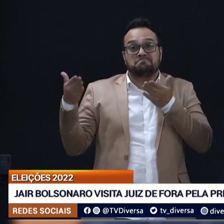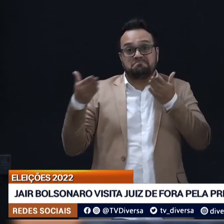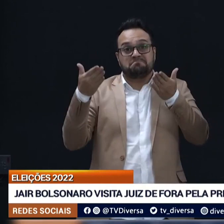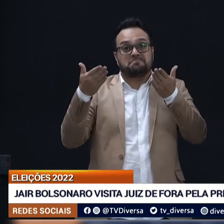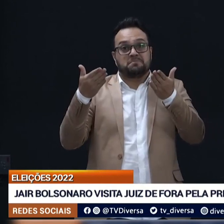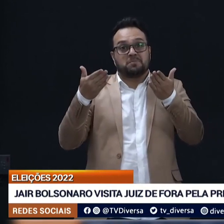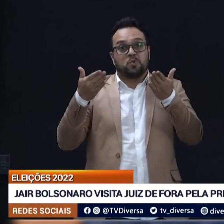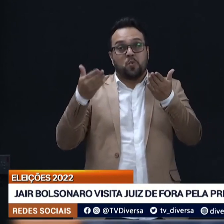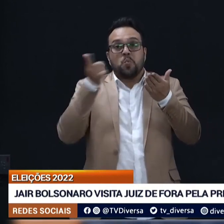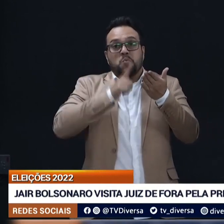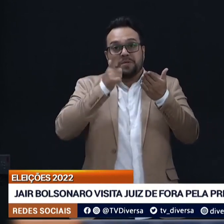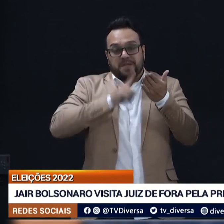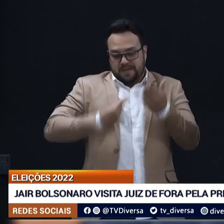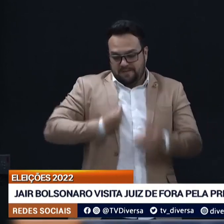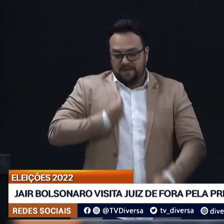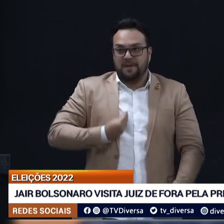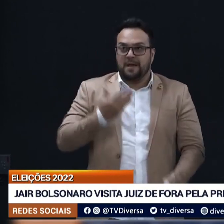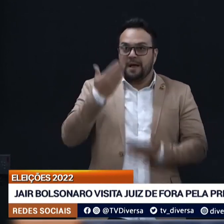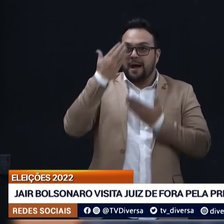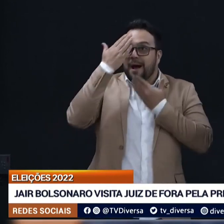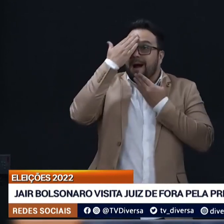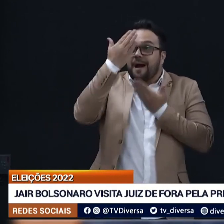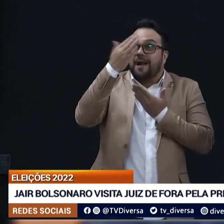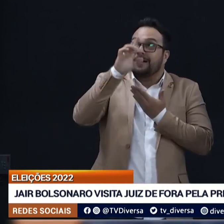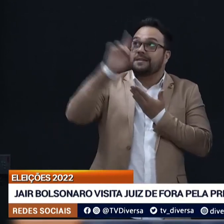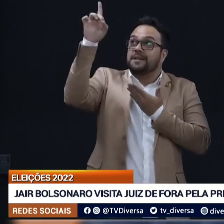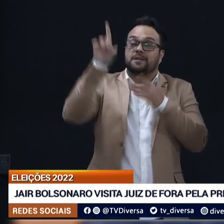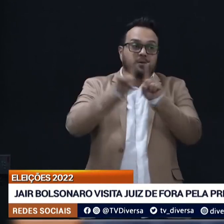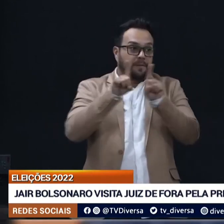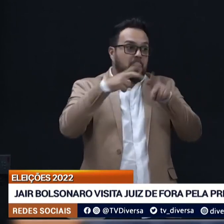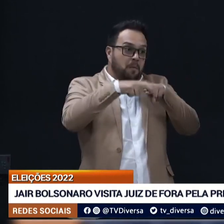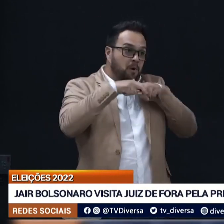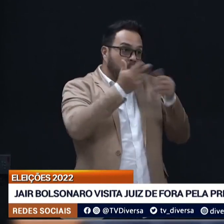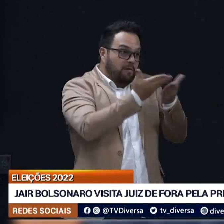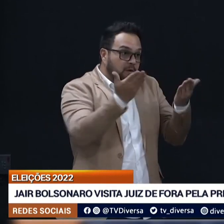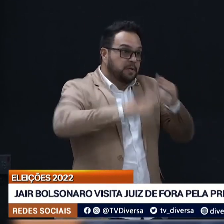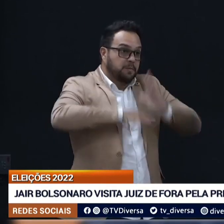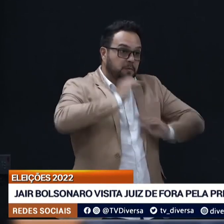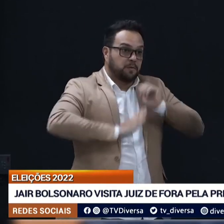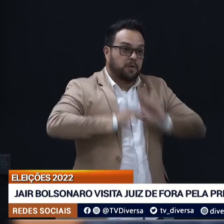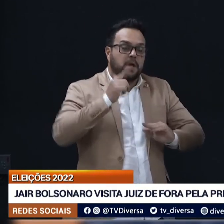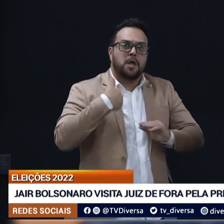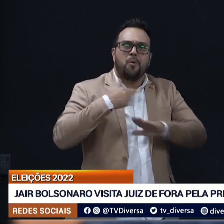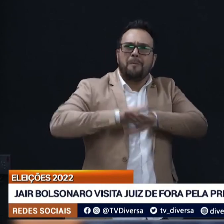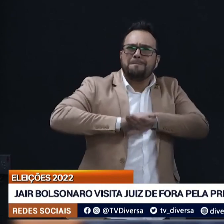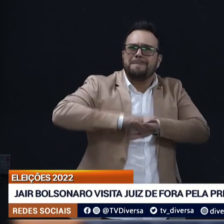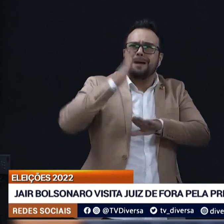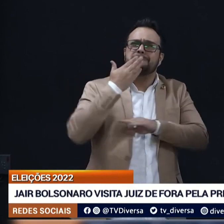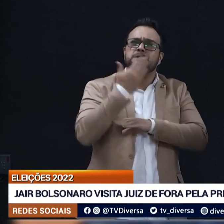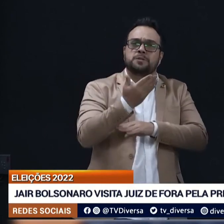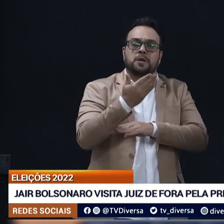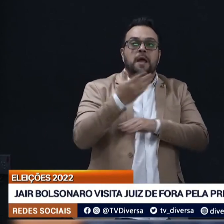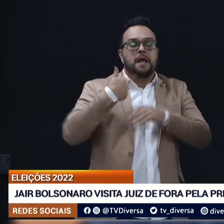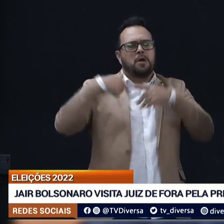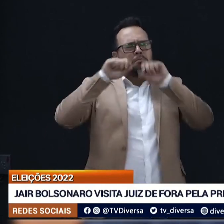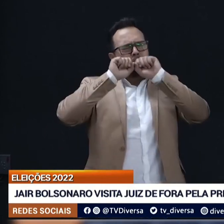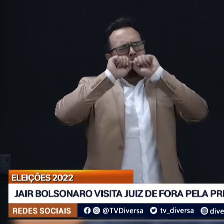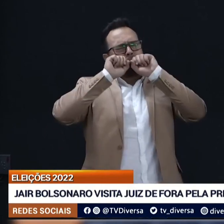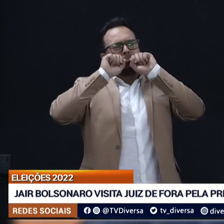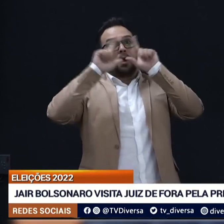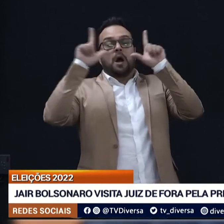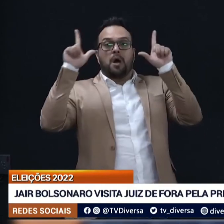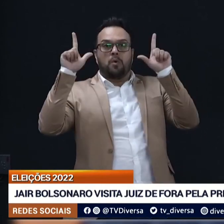presidente, que chegou a ficar emocionado. O que eu mais pedia durante o período que eu acordei...